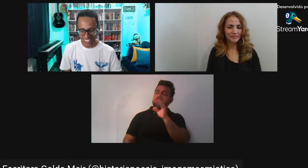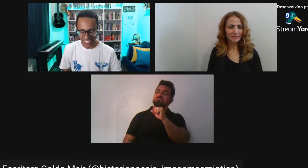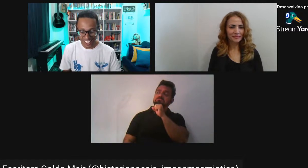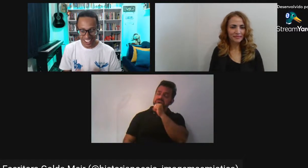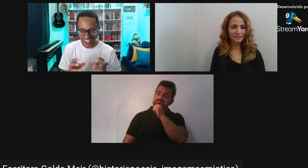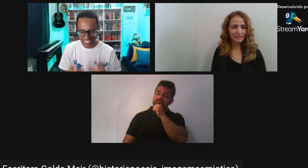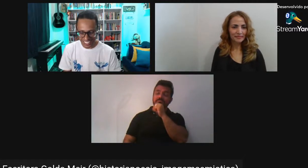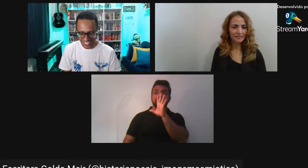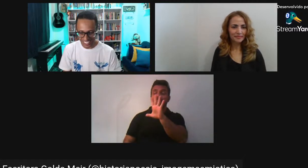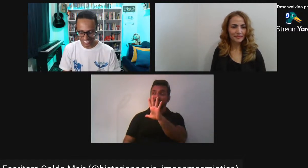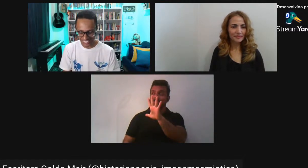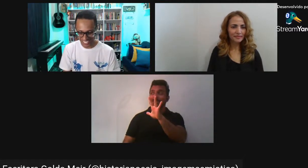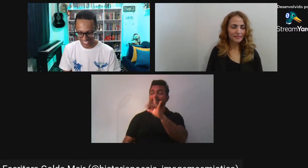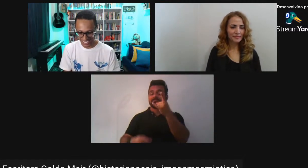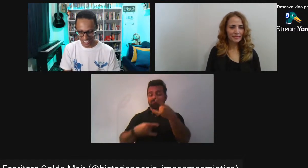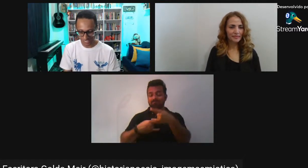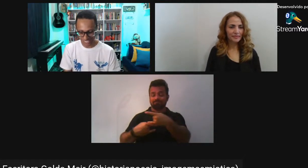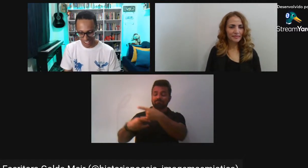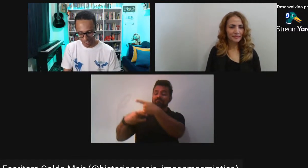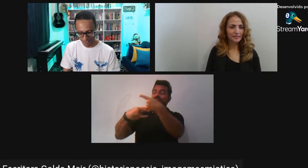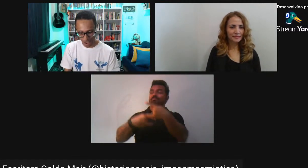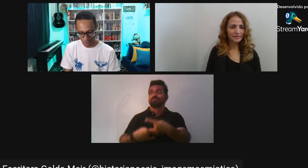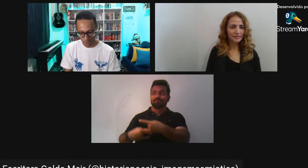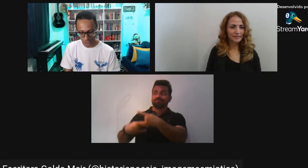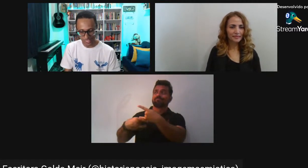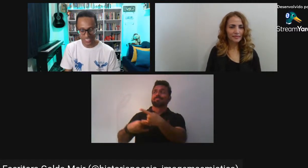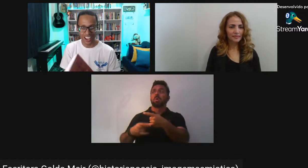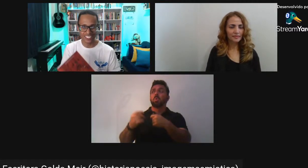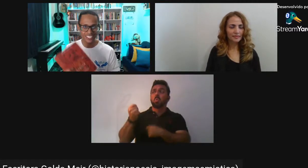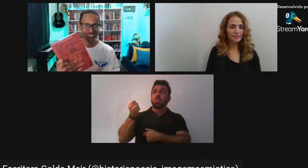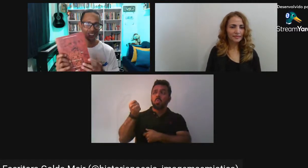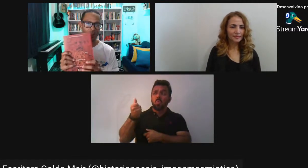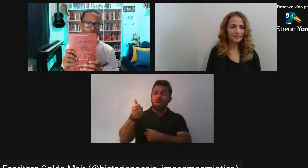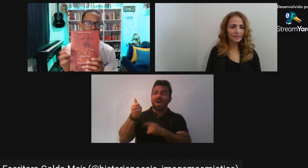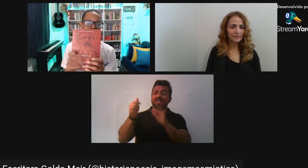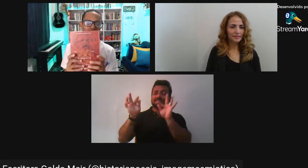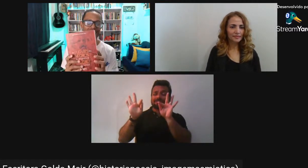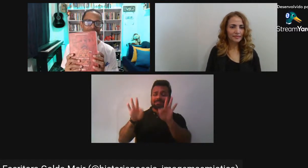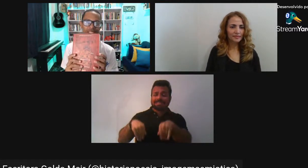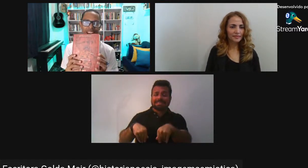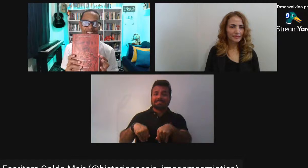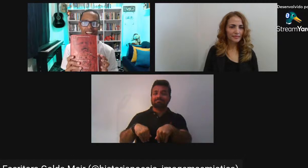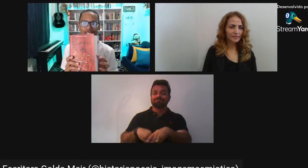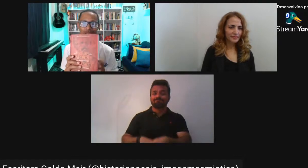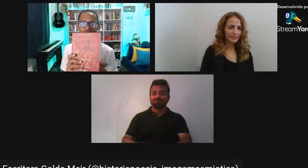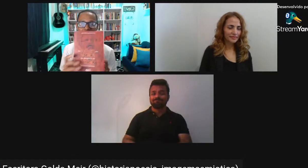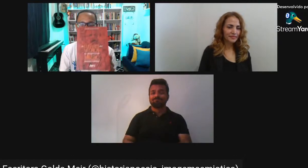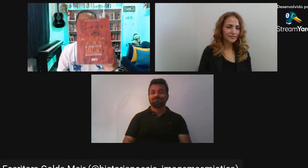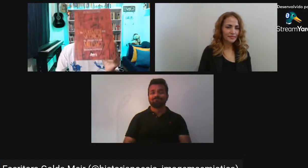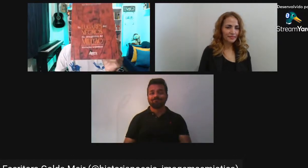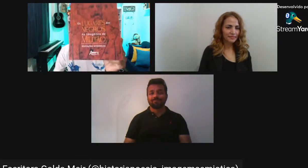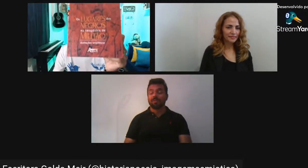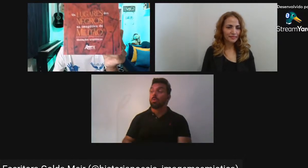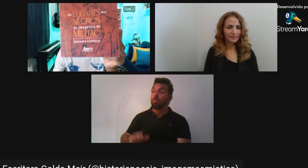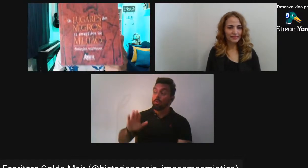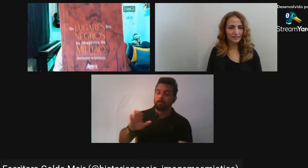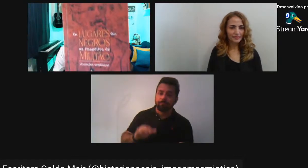Quem ainda Não teve a oportunidade Corre lá no site Da editora